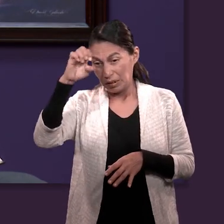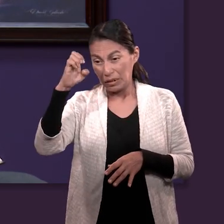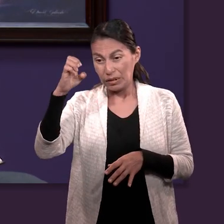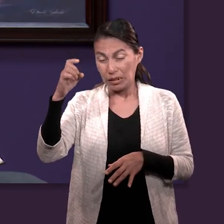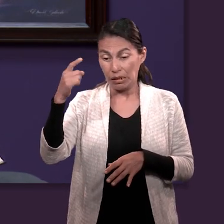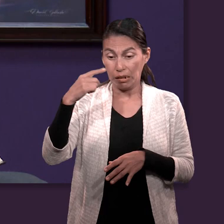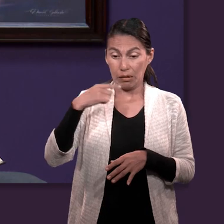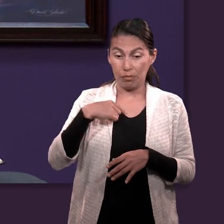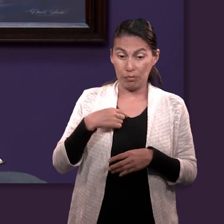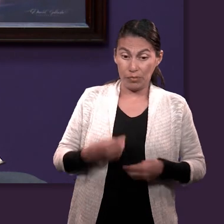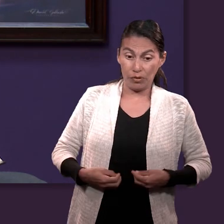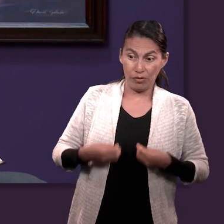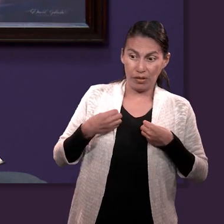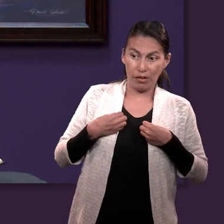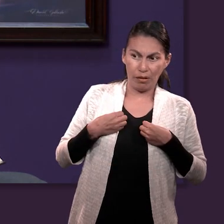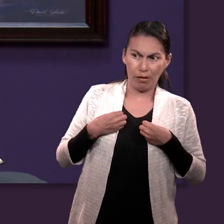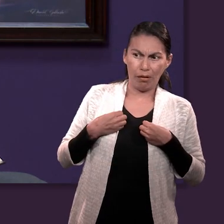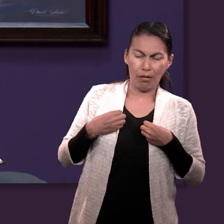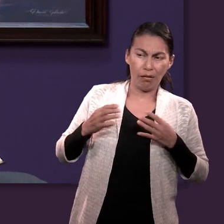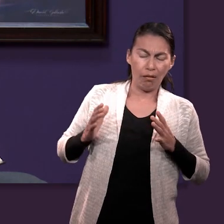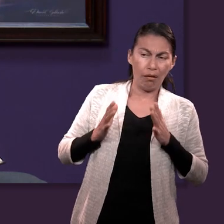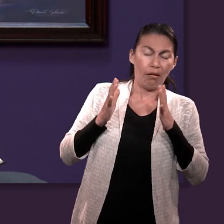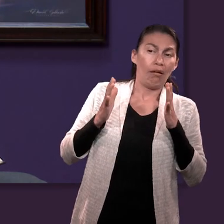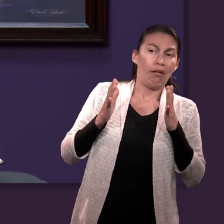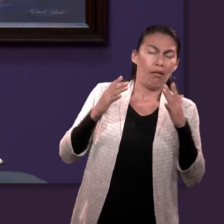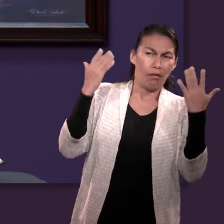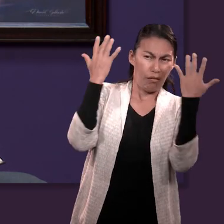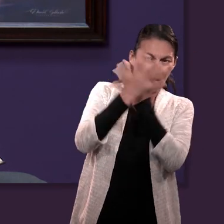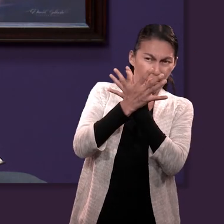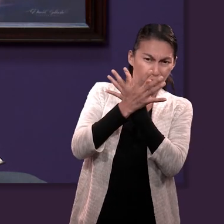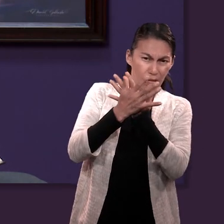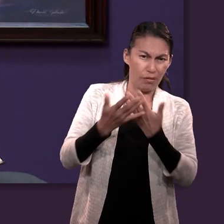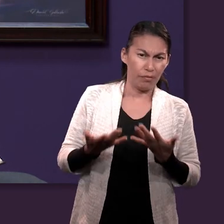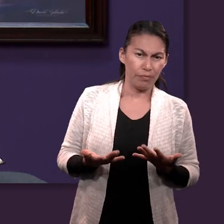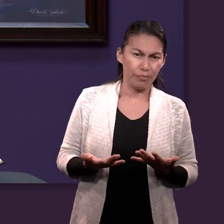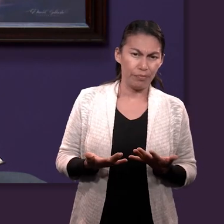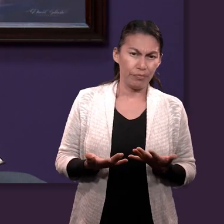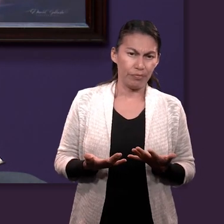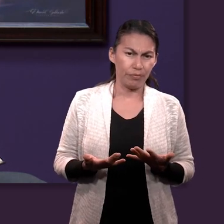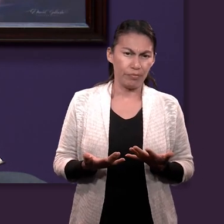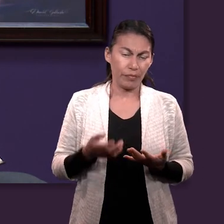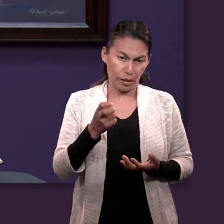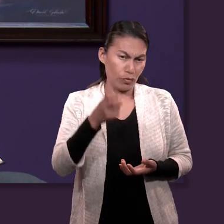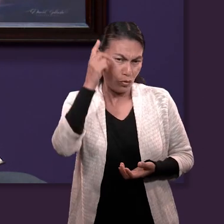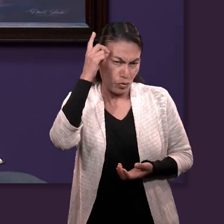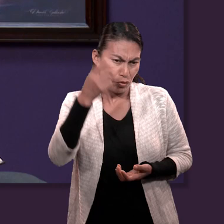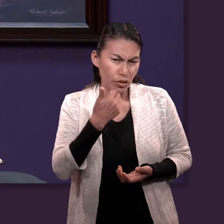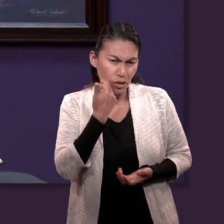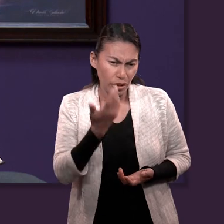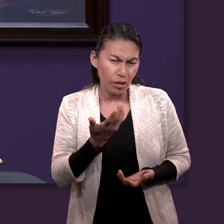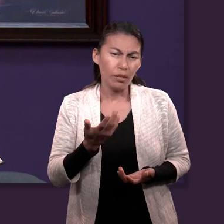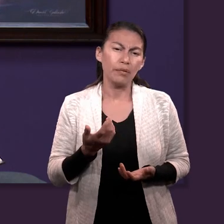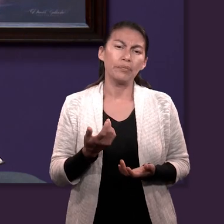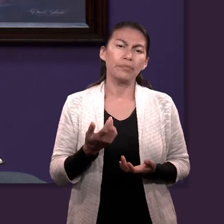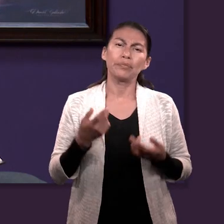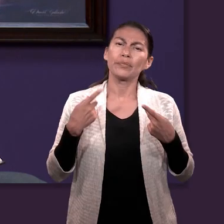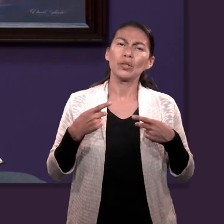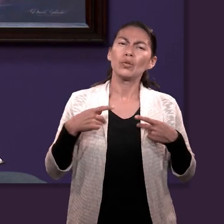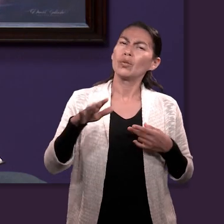impacte en mi vida. Ese era el mensaje en sí, ¿no? Que quería dar Dios al pueblo. Finalmente,